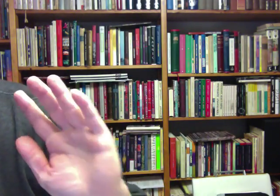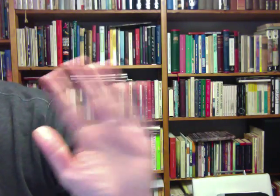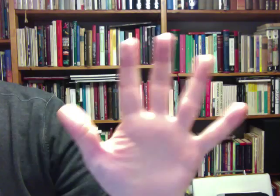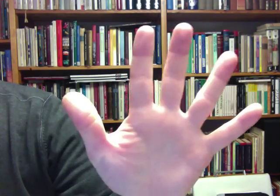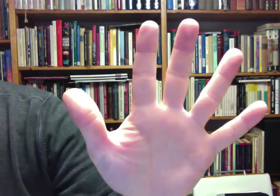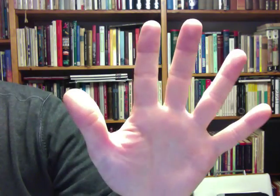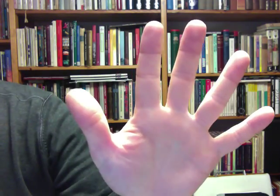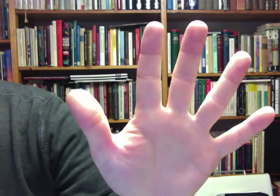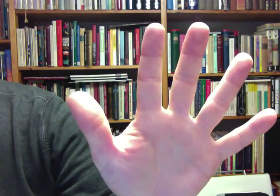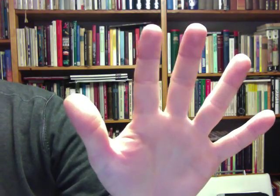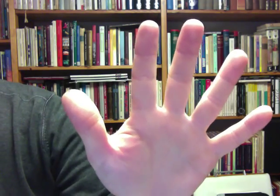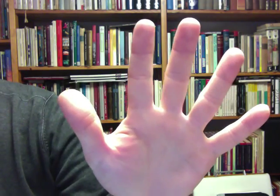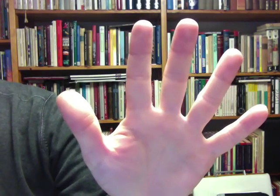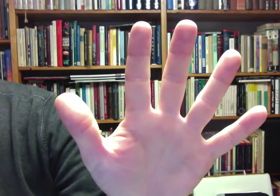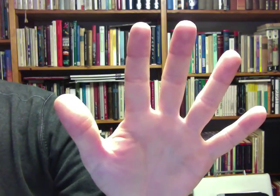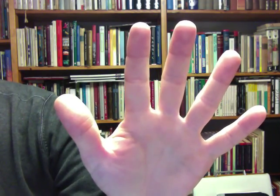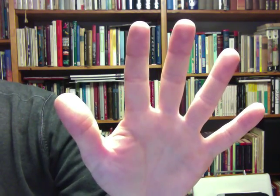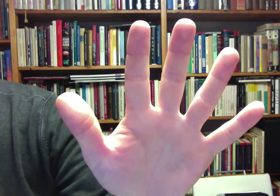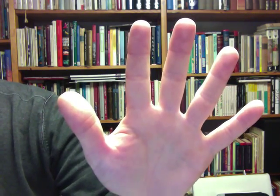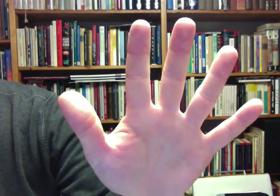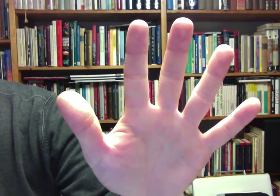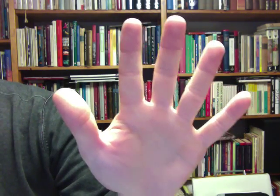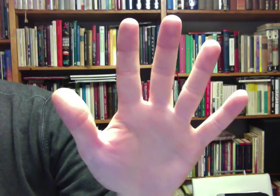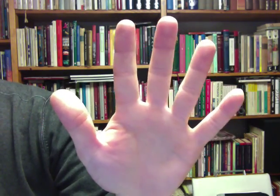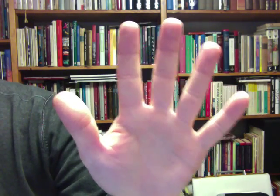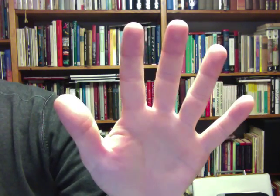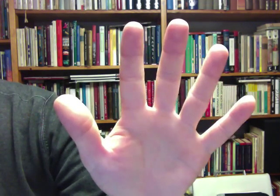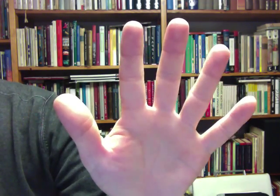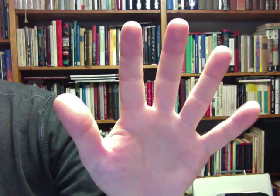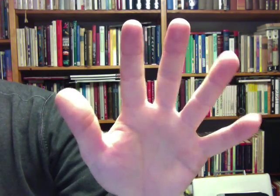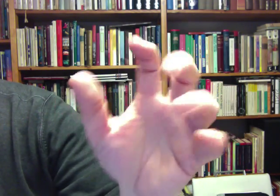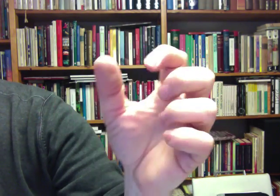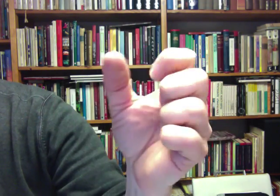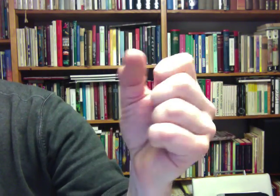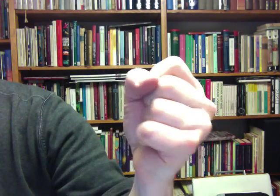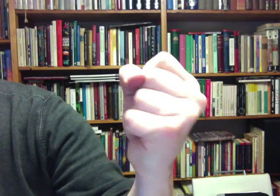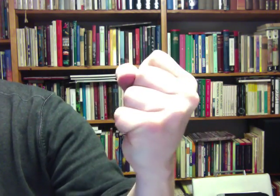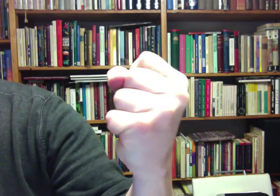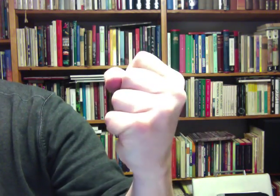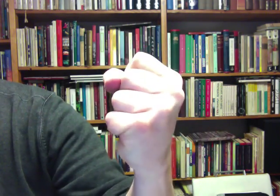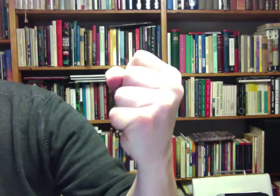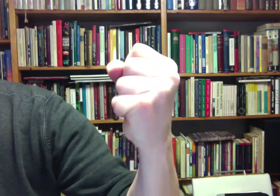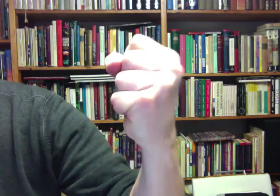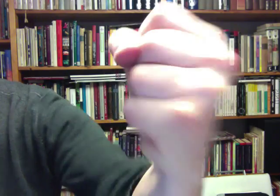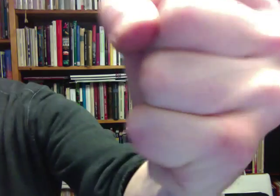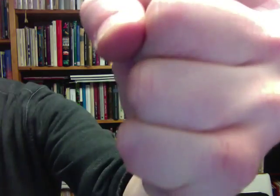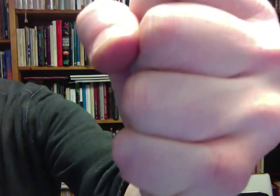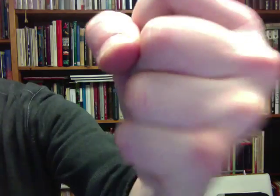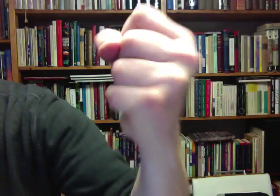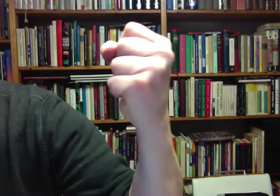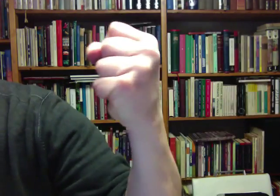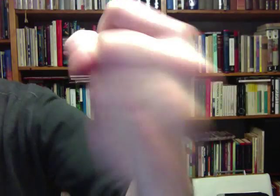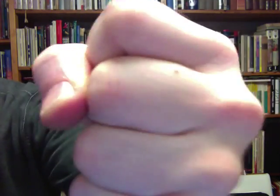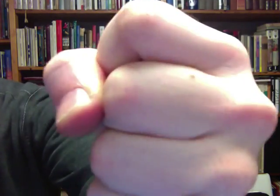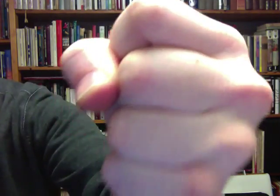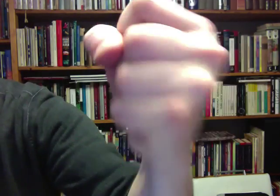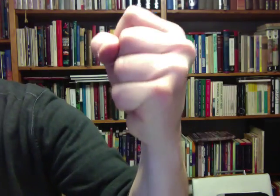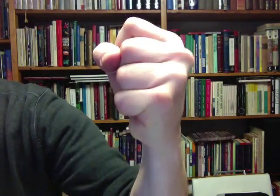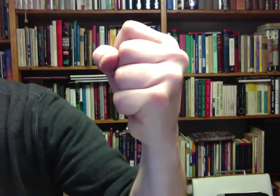Viisi. Älä tapaa. Esimerkiksi nurkki. Älä